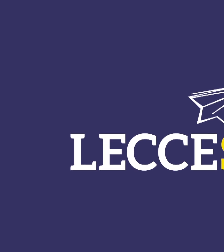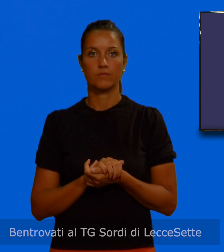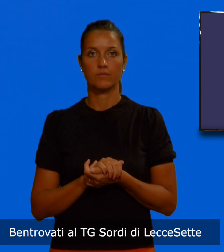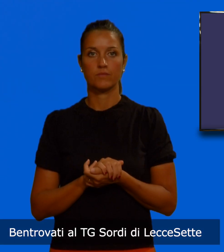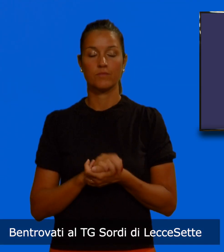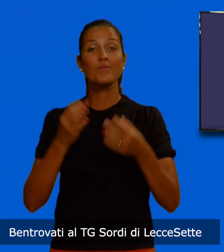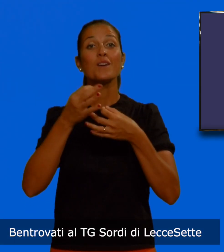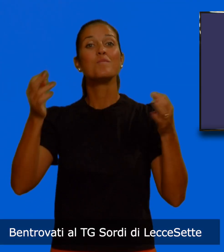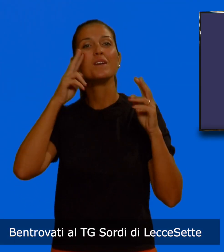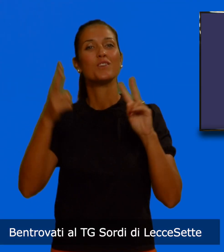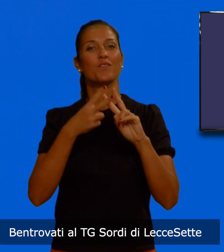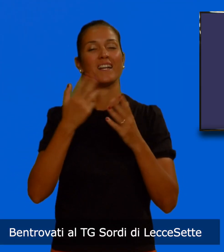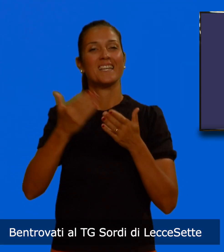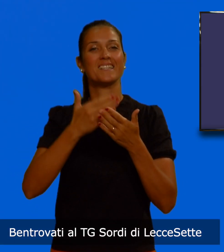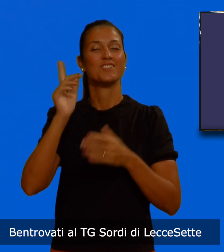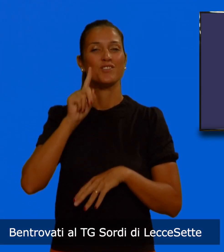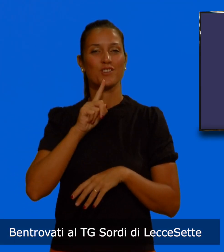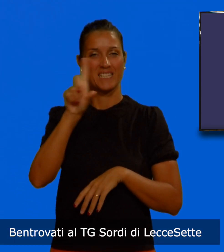Ben trovati al TG Sordi di Lecce 7.